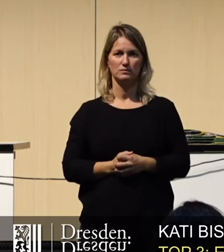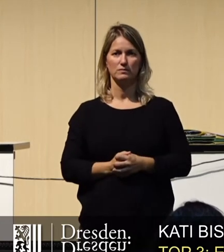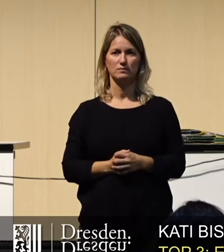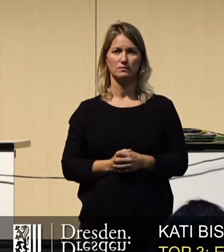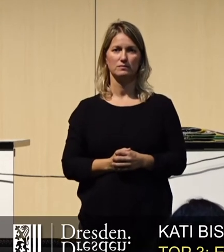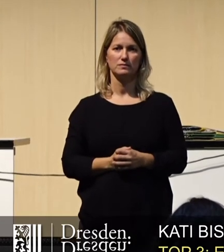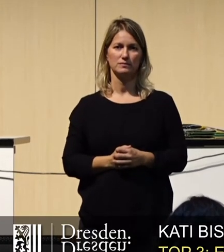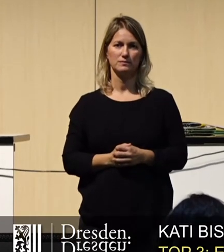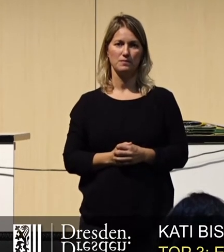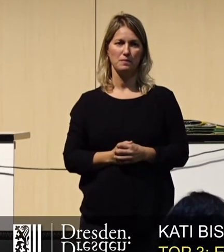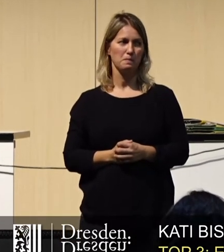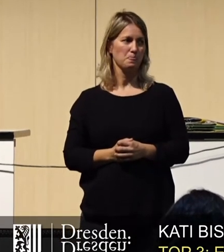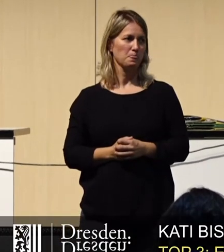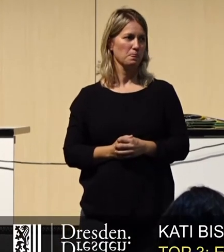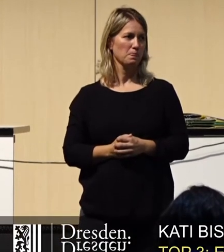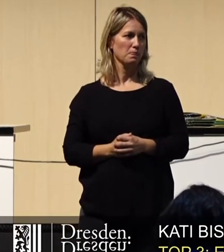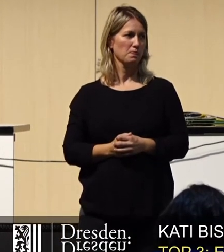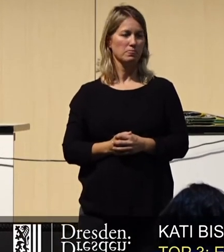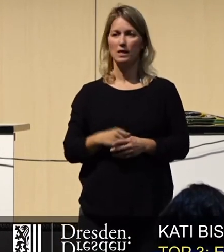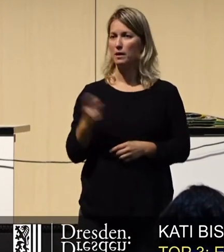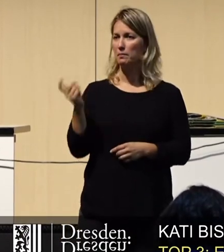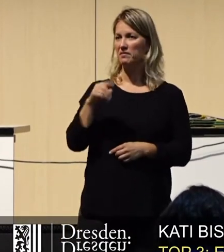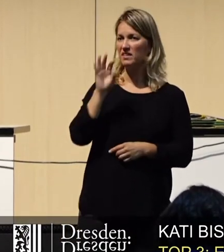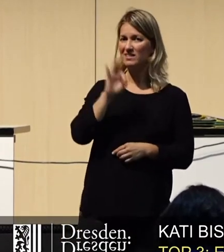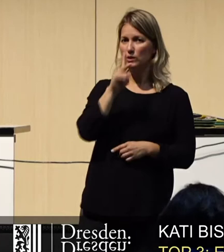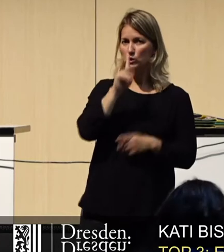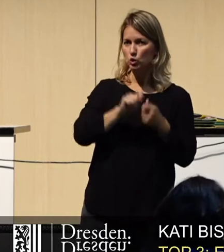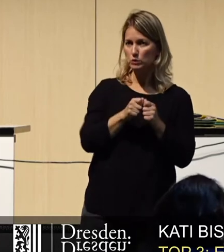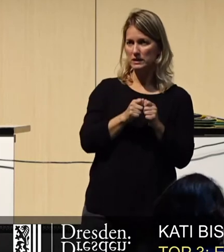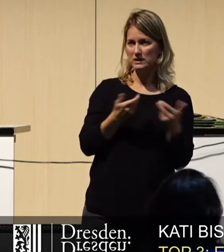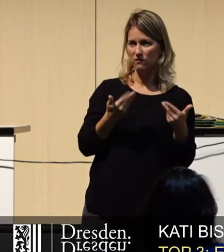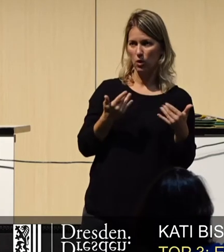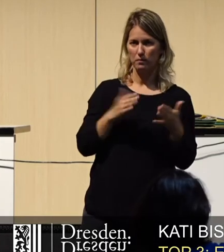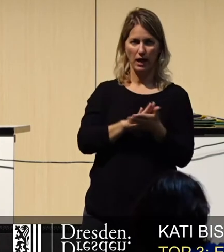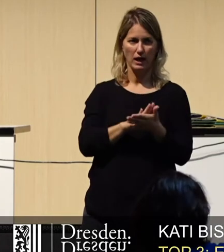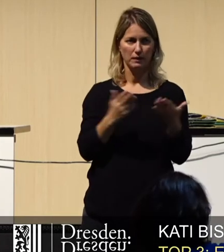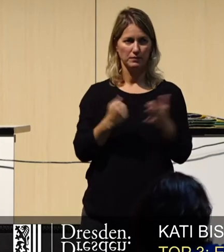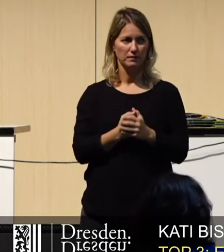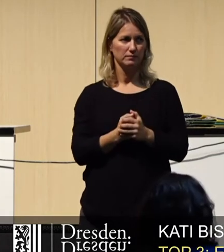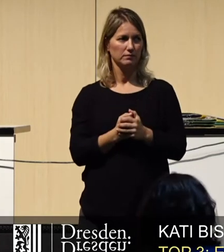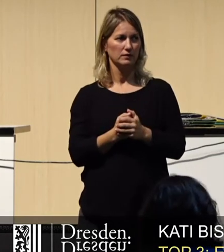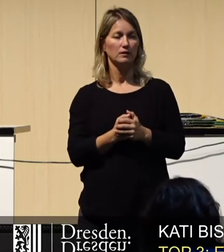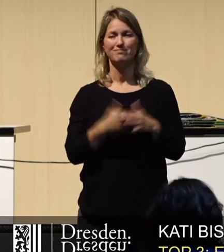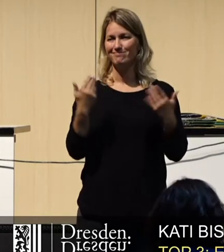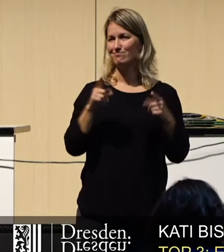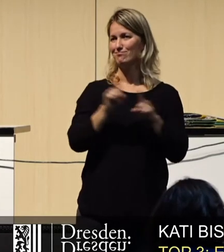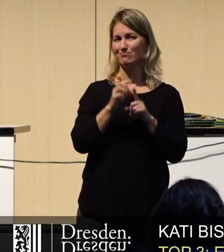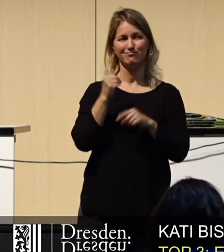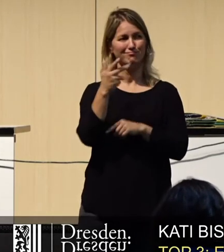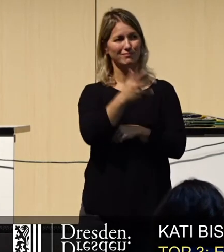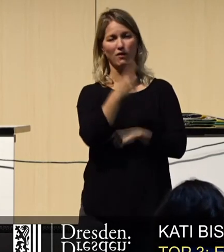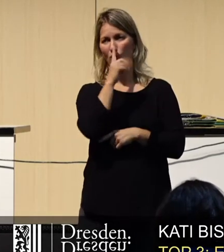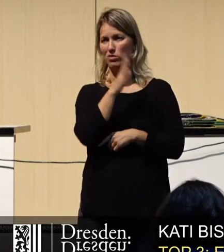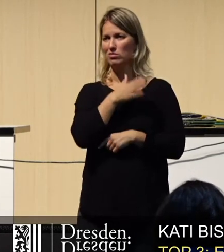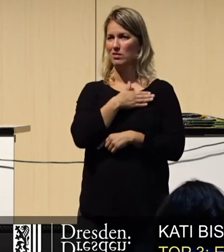Ich komme gleich dazu und genauso natürlich wie der Mitarbeiter SPD und den Linken, das will ich